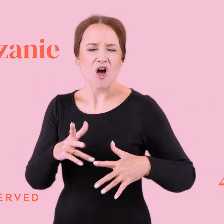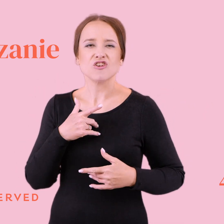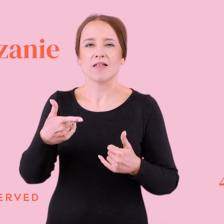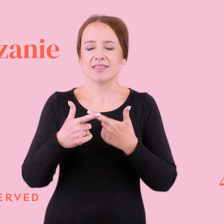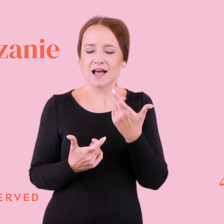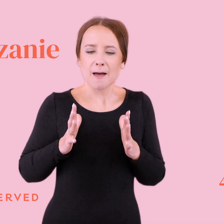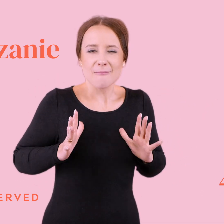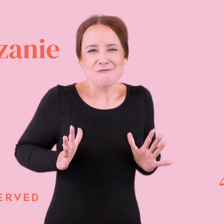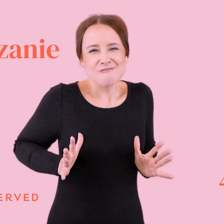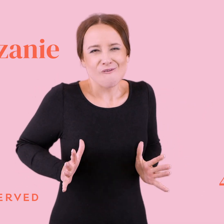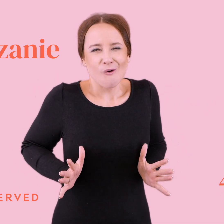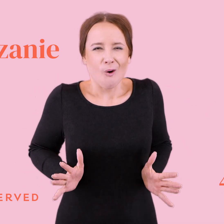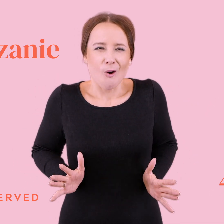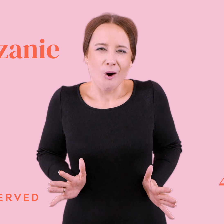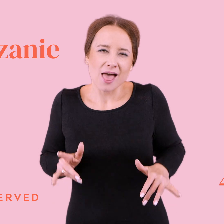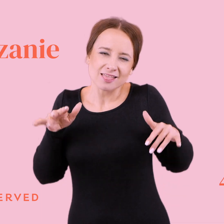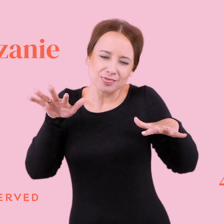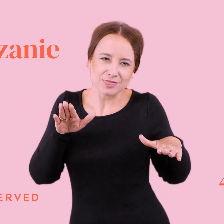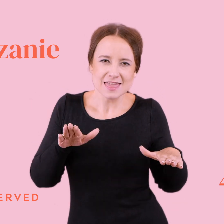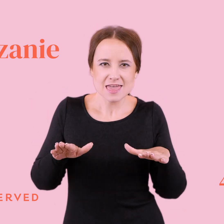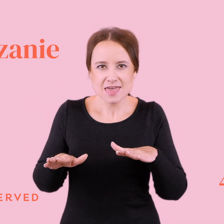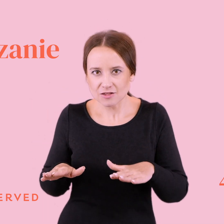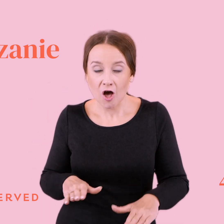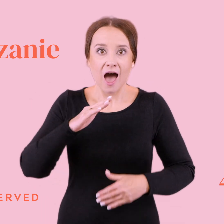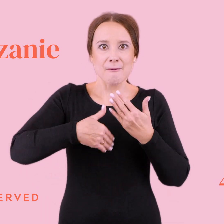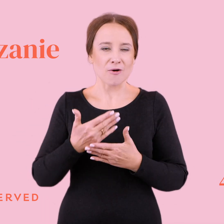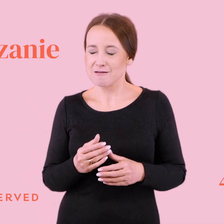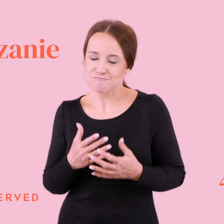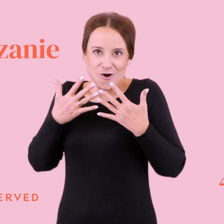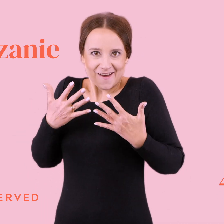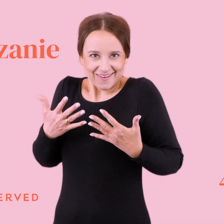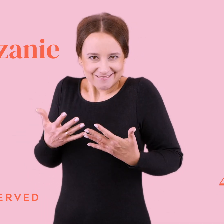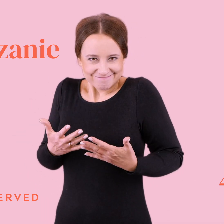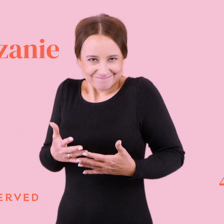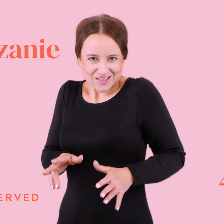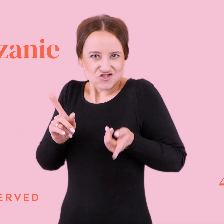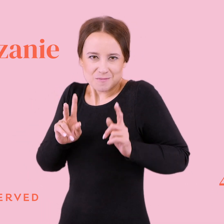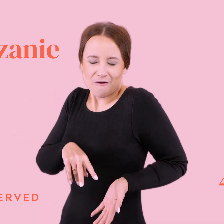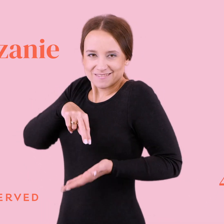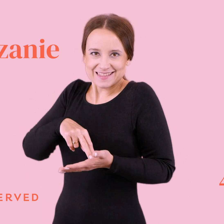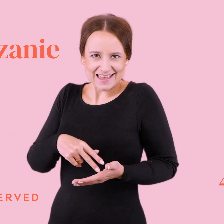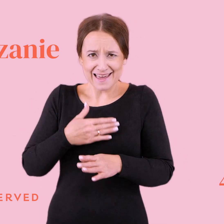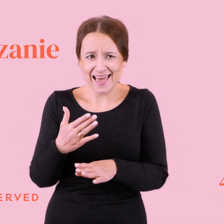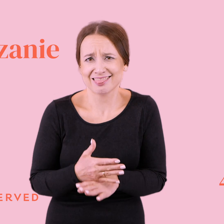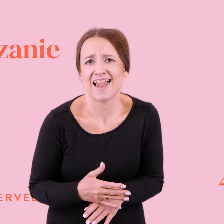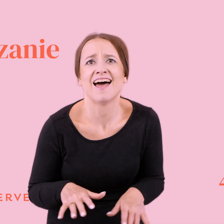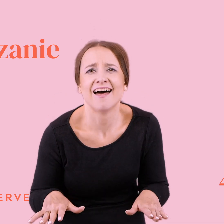powoli na nogach schodzi nisko, nisko, nisko, a później taki up i wstaję strasznie szybko, a ja nadal jestem słuchać w parterze,